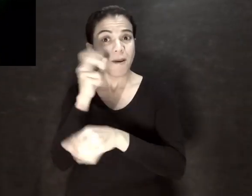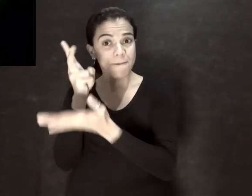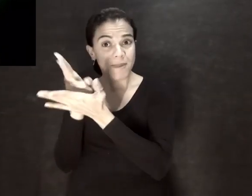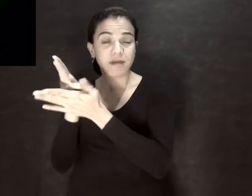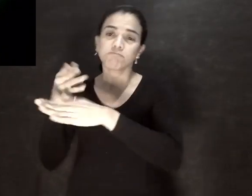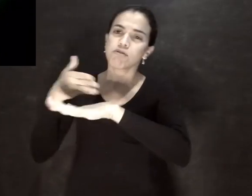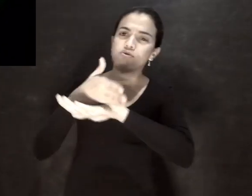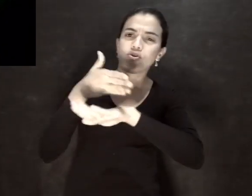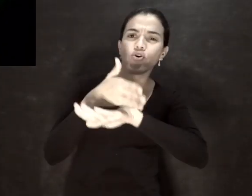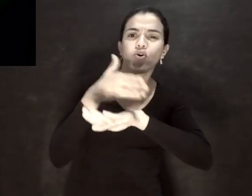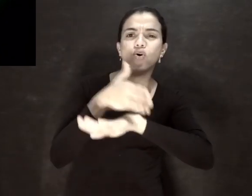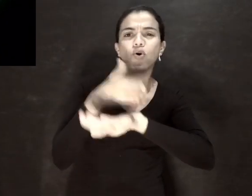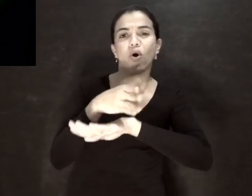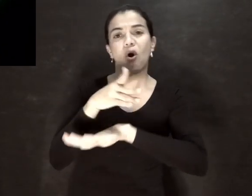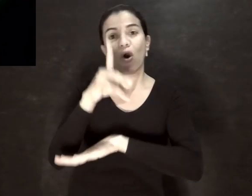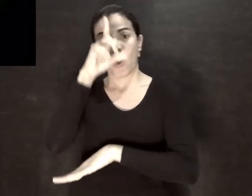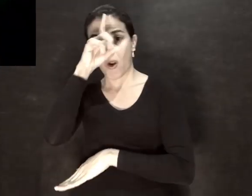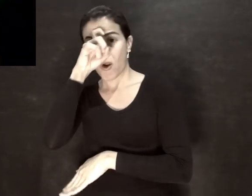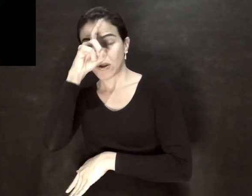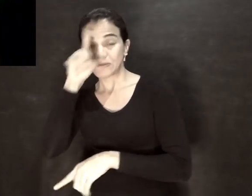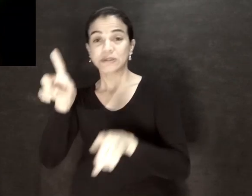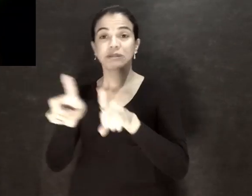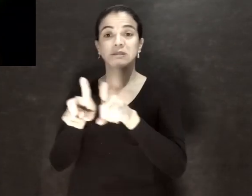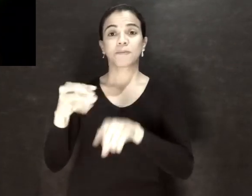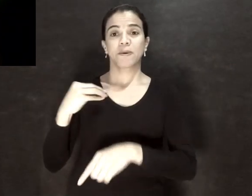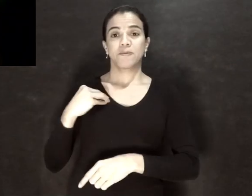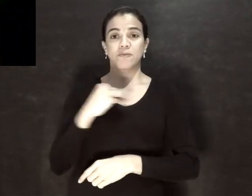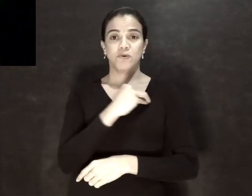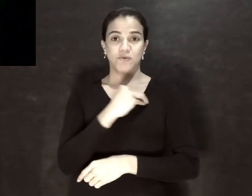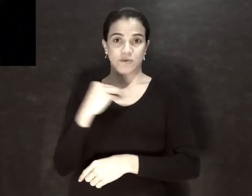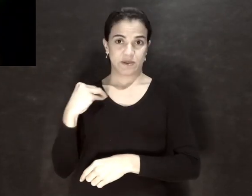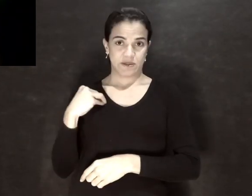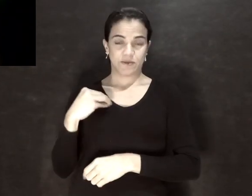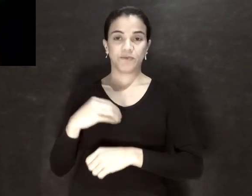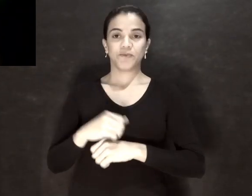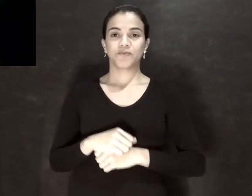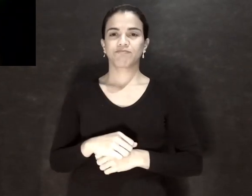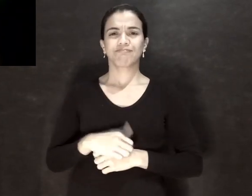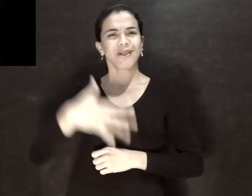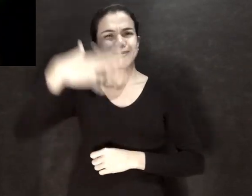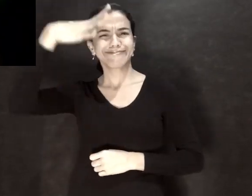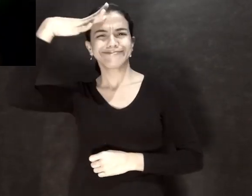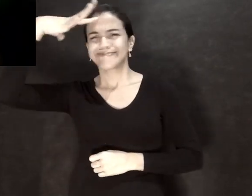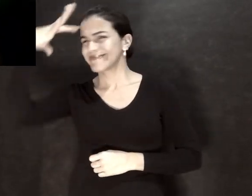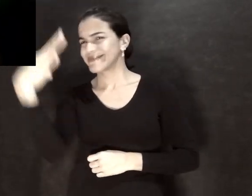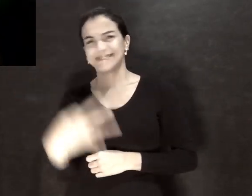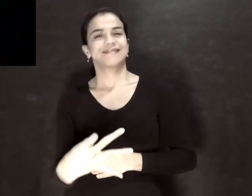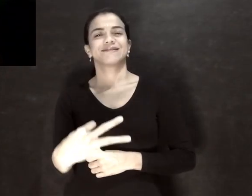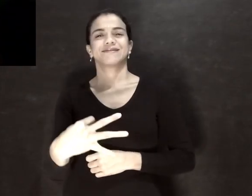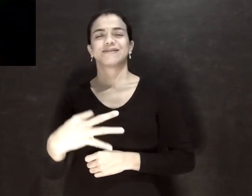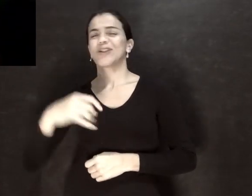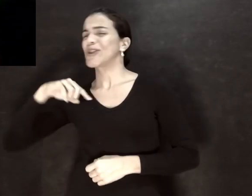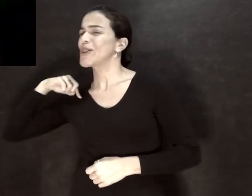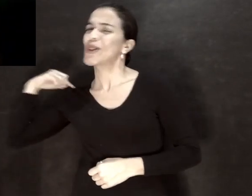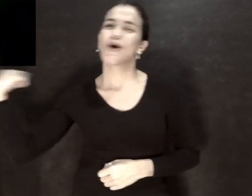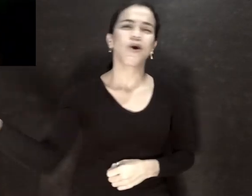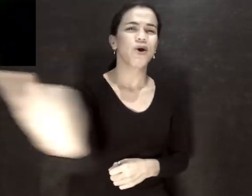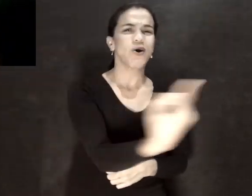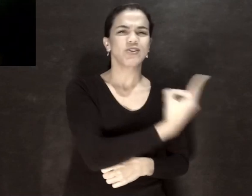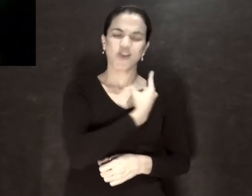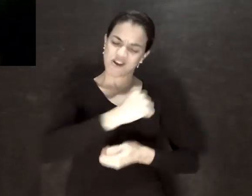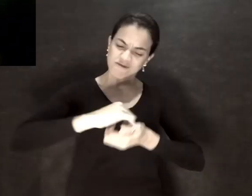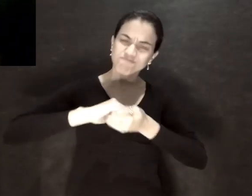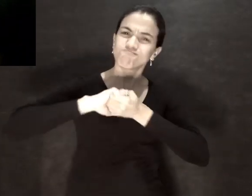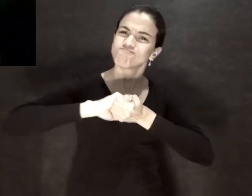unidades hospitalares, bem como a unidade básica de saúde. E eu tenho certeza que